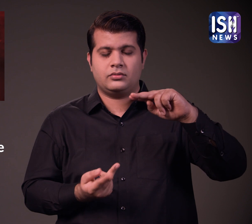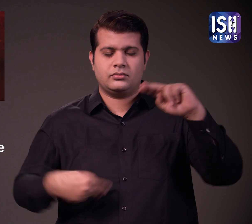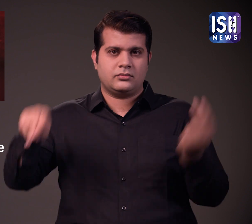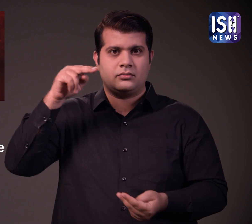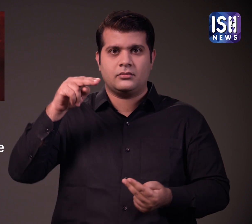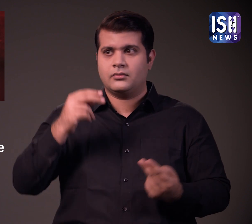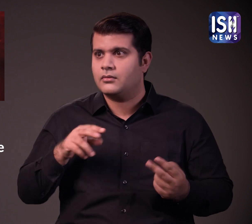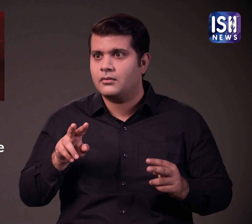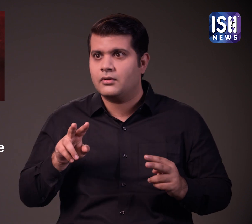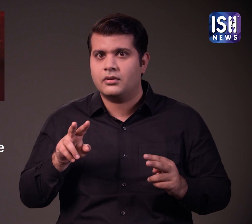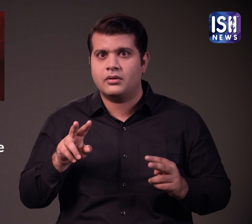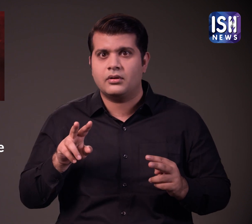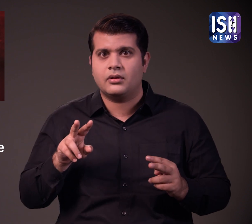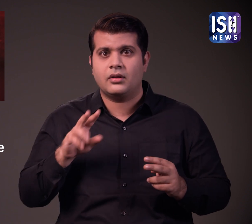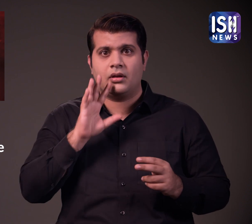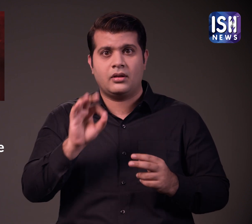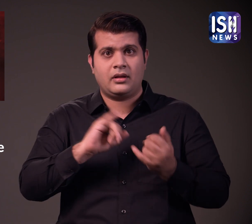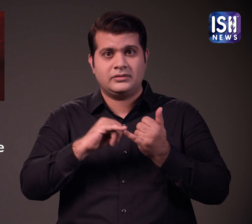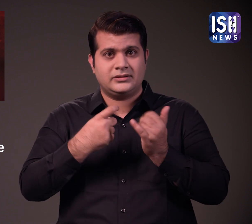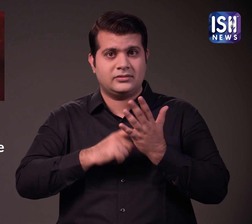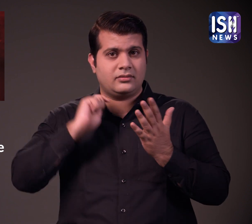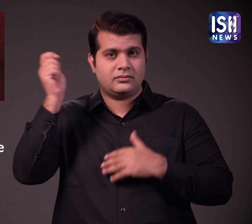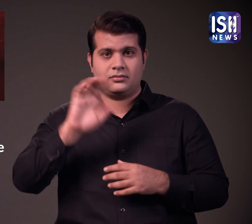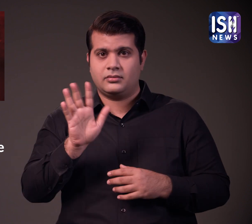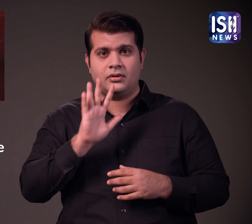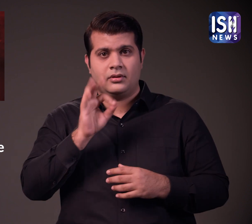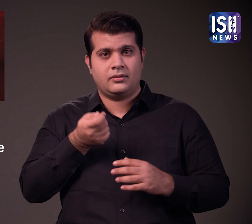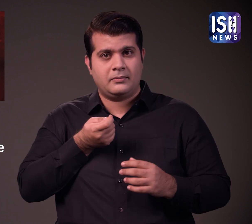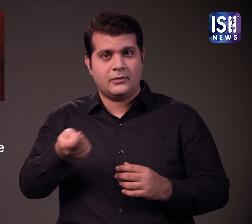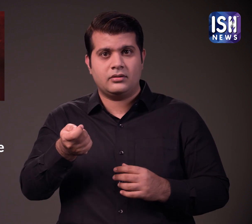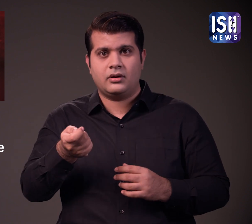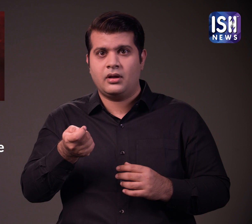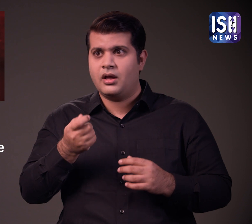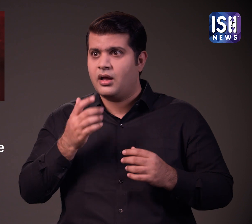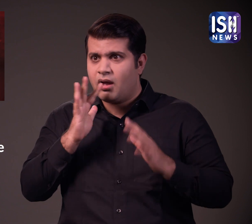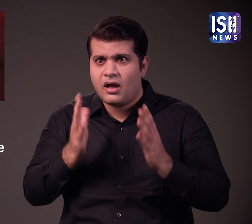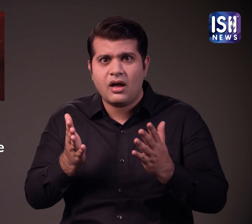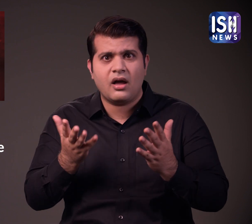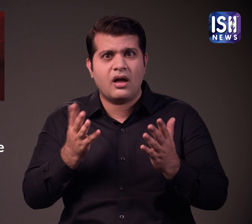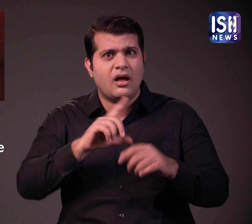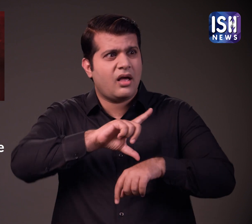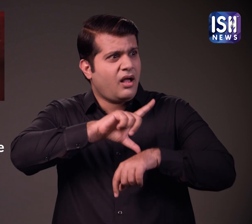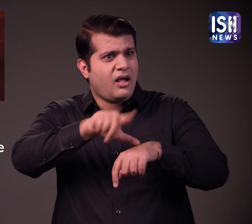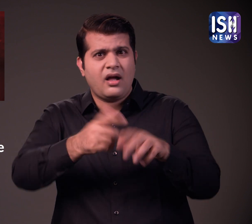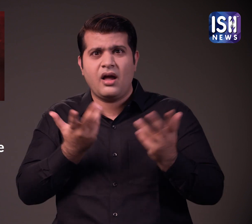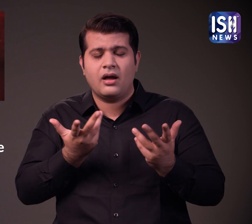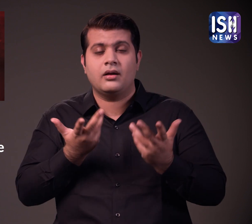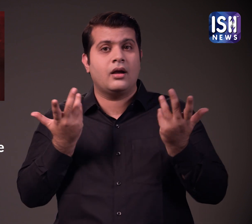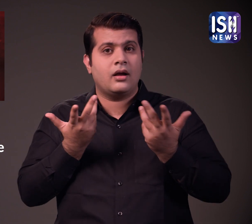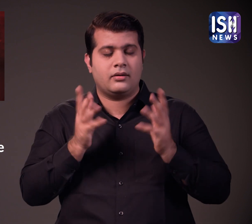मामले में एक चौकाने वाला मोड आया है जिसमें दावा किया गया कि शुषान की मौत आत्महत्या नहीं बलकि हत्या थी क्या ये सच है फिर इतनी